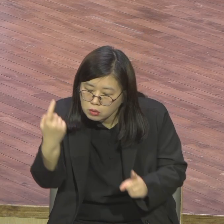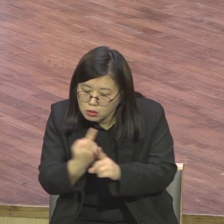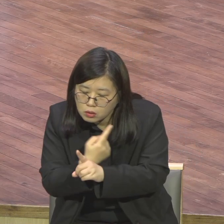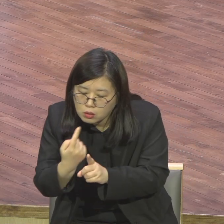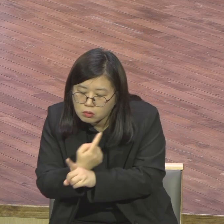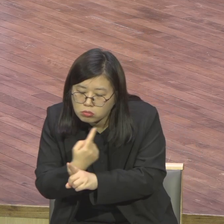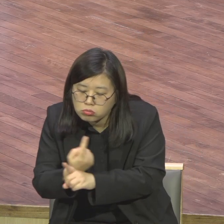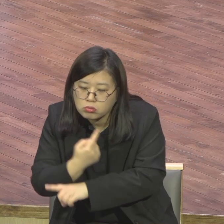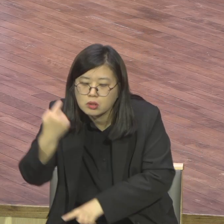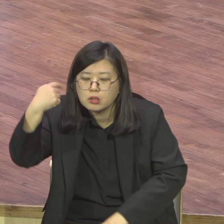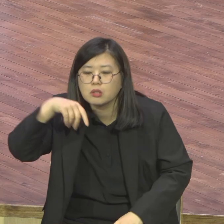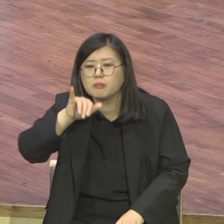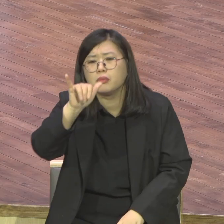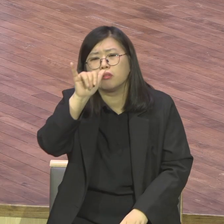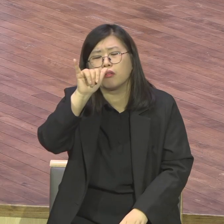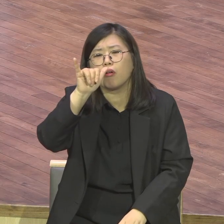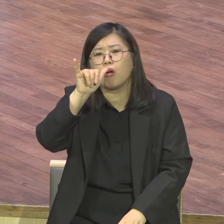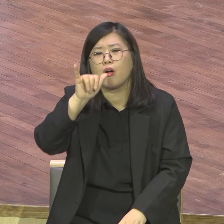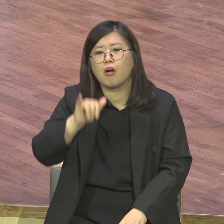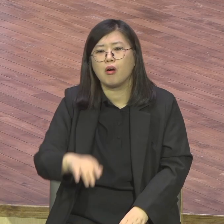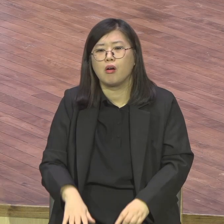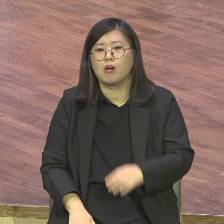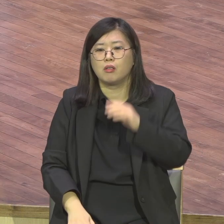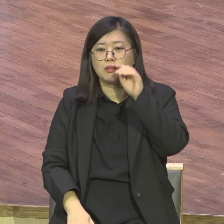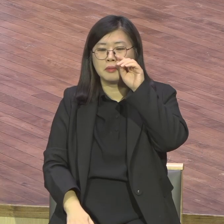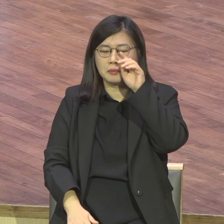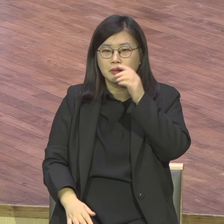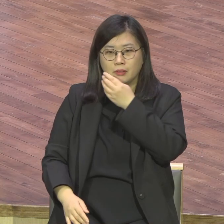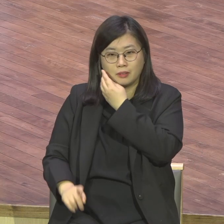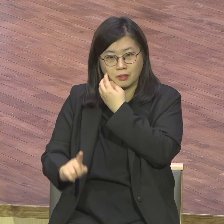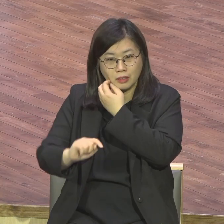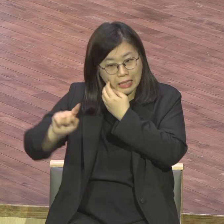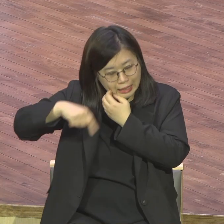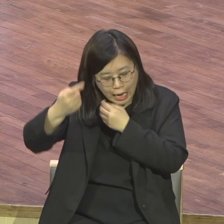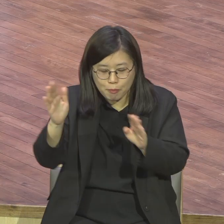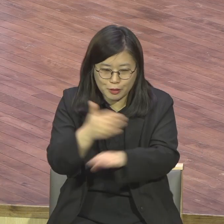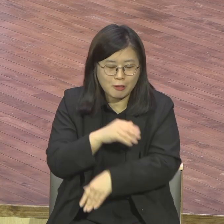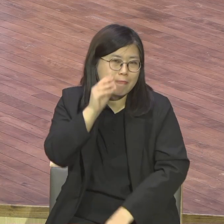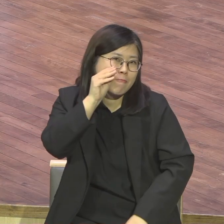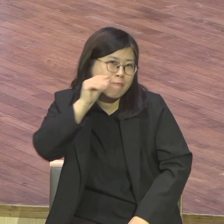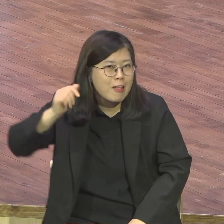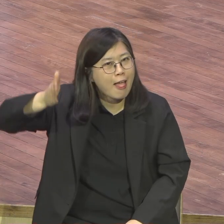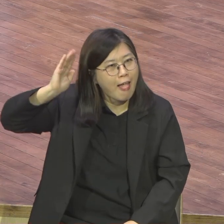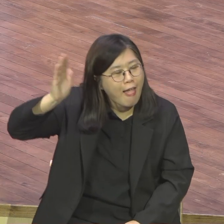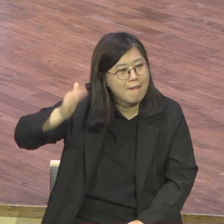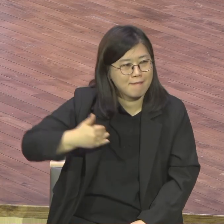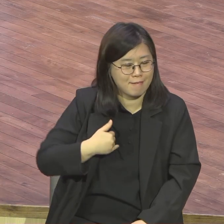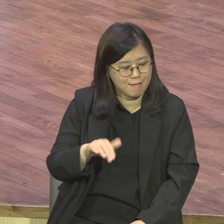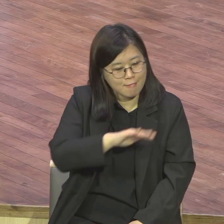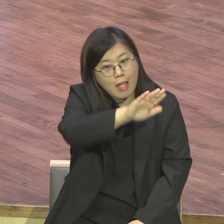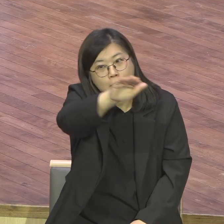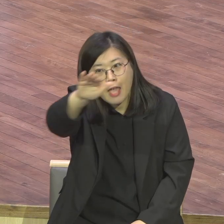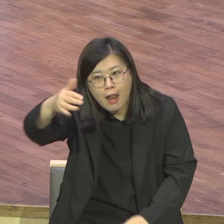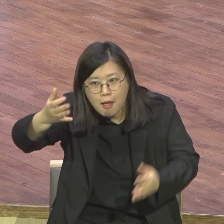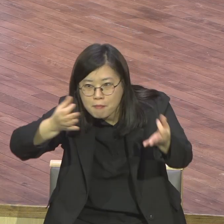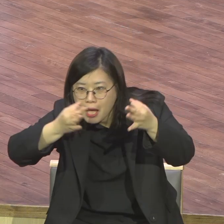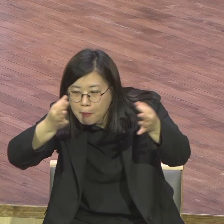볼펜을 말 것 같으면 쫙쫙 뺐잖아요 음성도 좋고 당당하게 볼펜